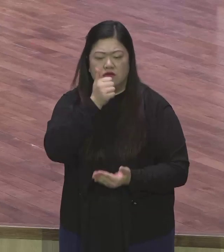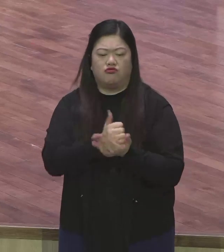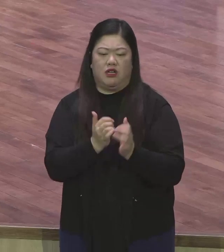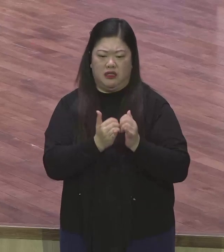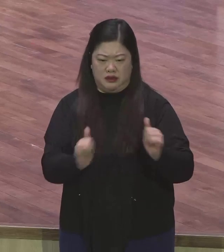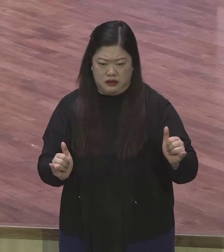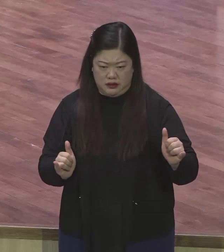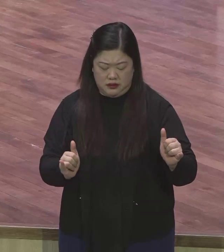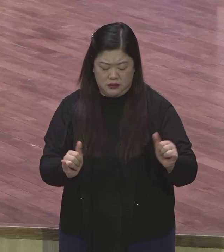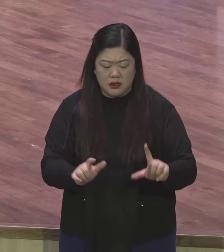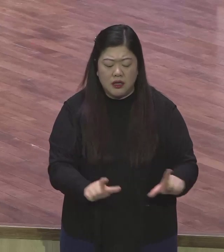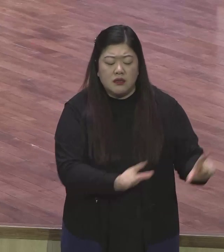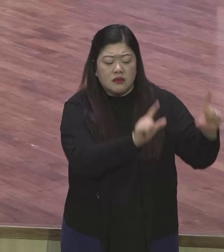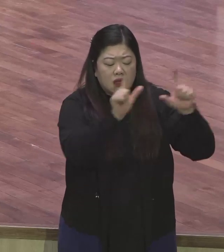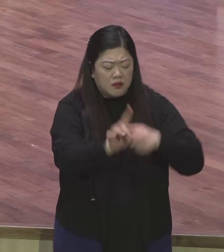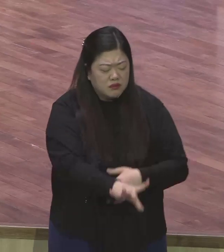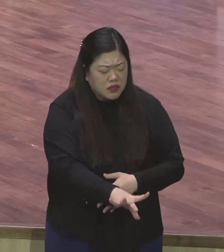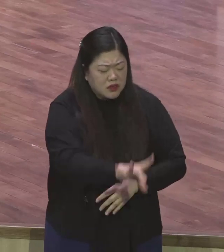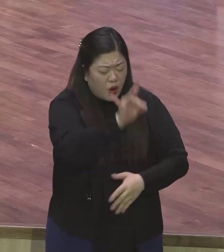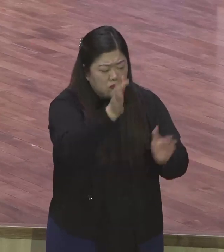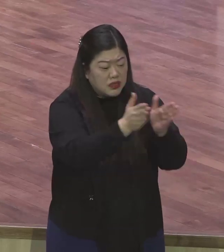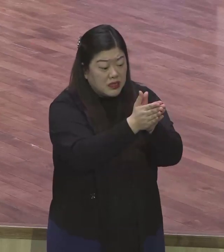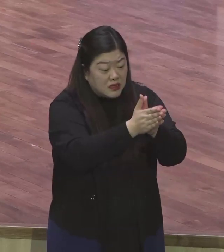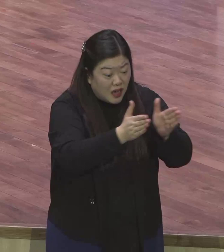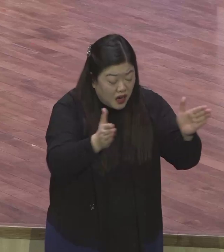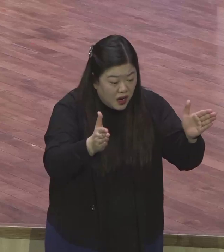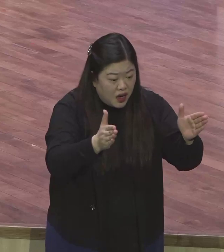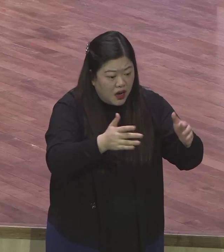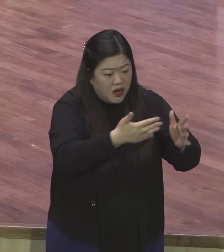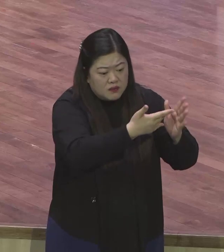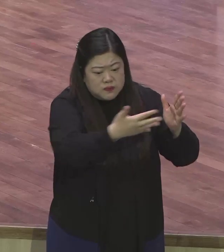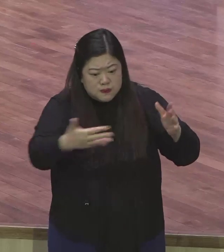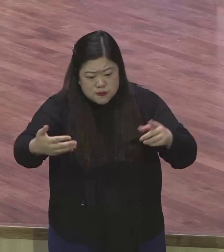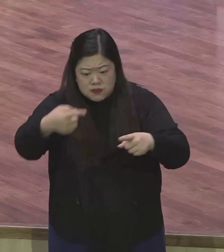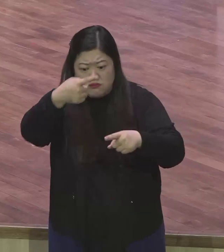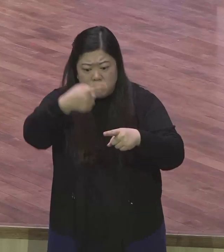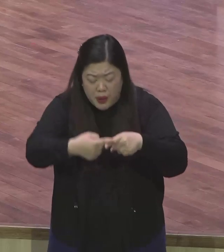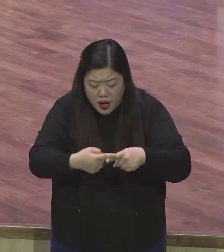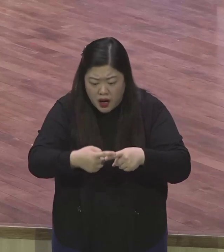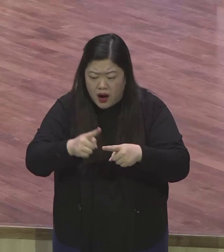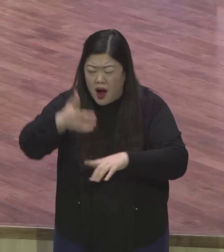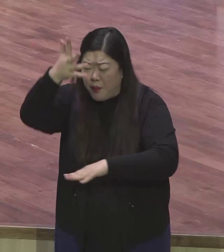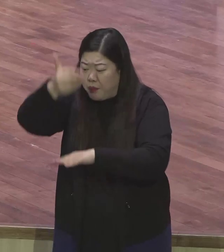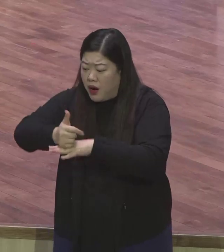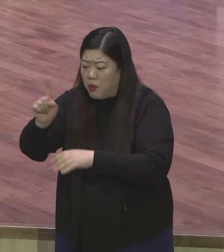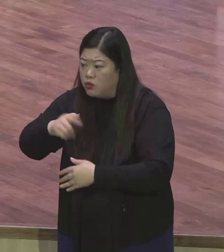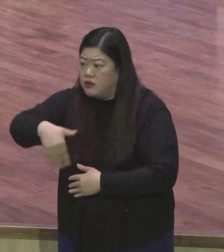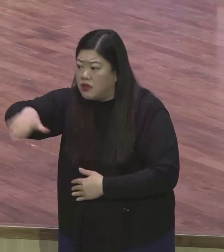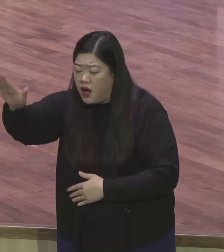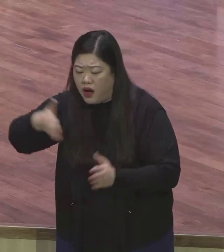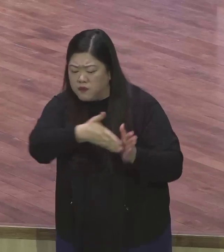와서 무엇을 하다가 어디로 가는지 알지 못하고